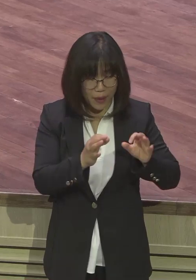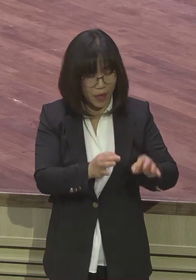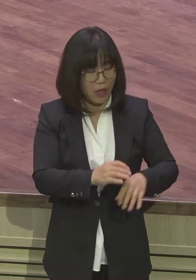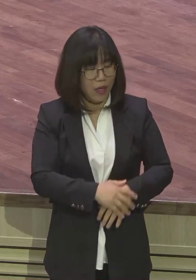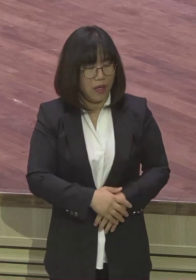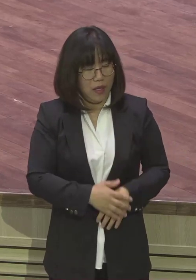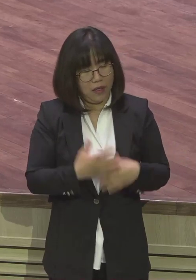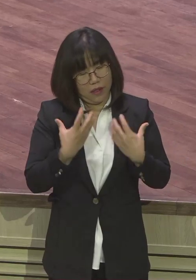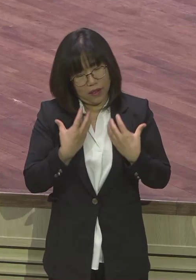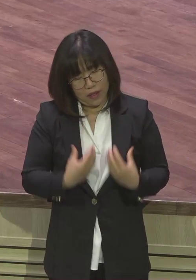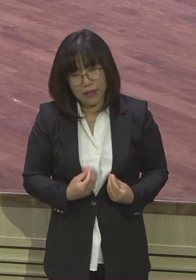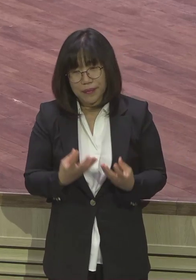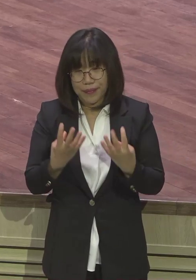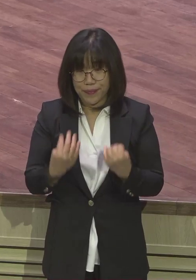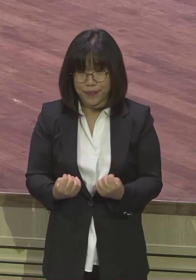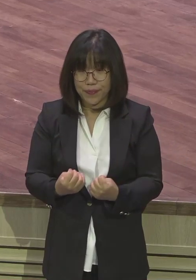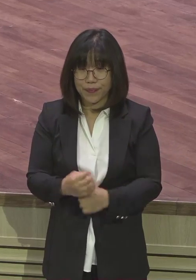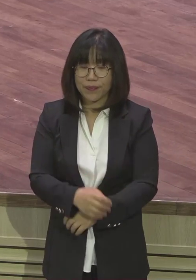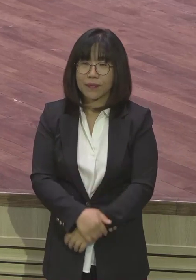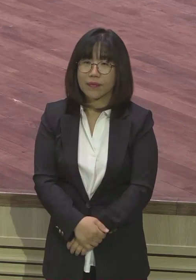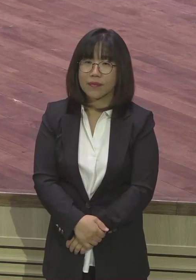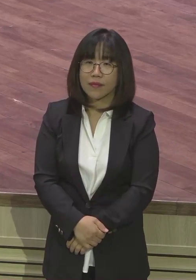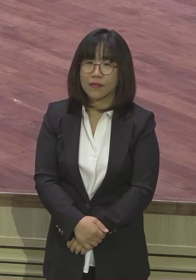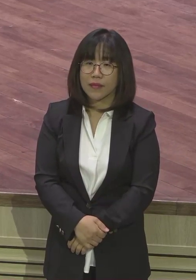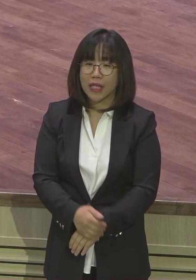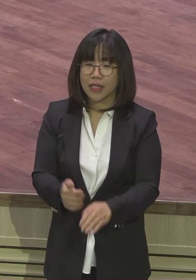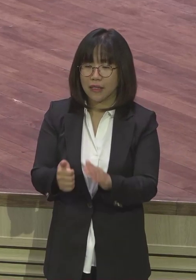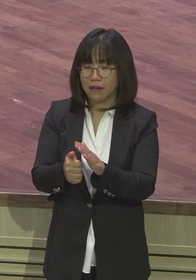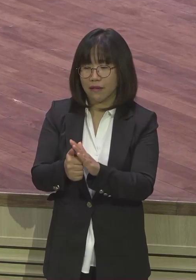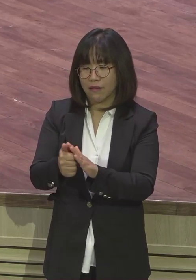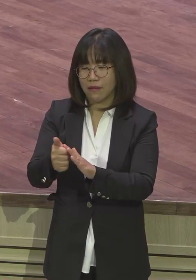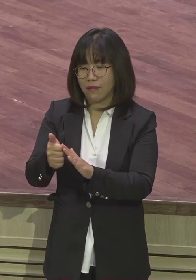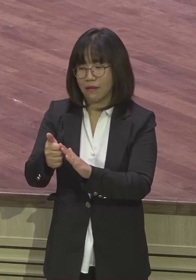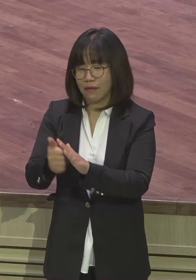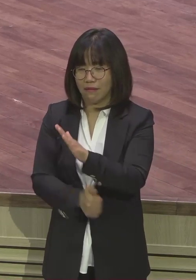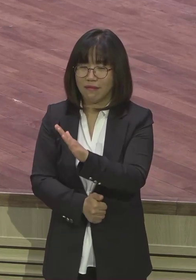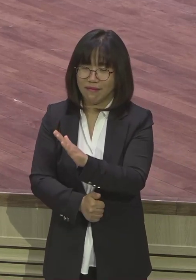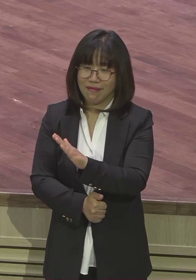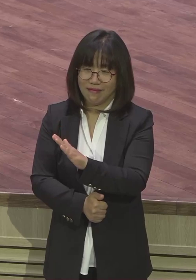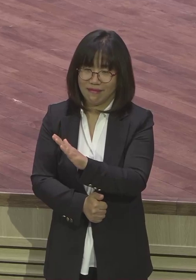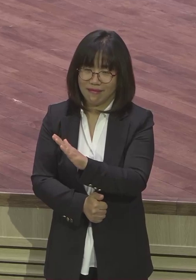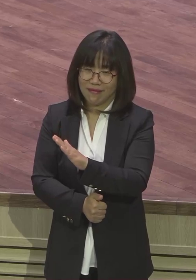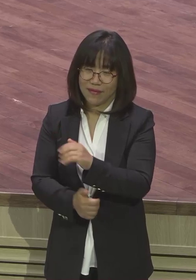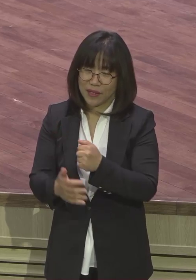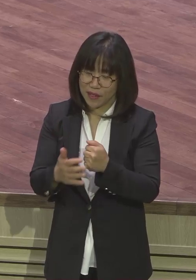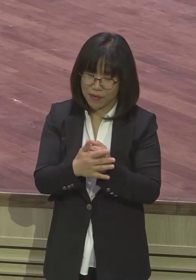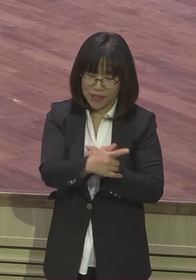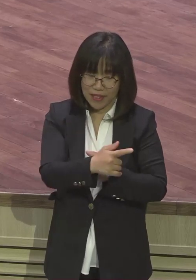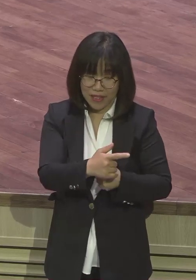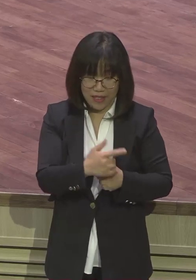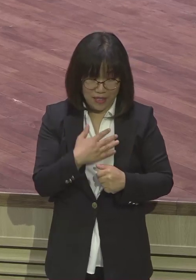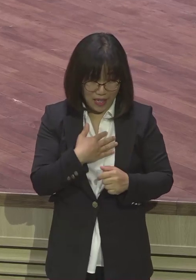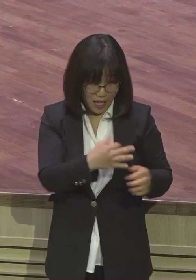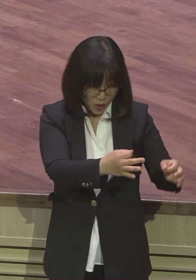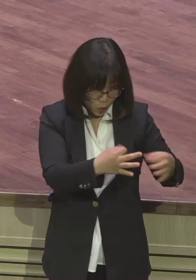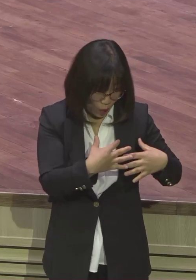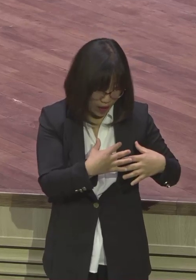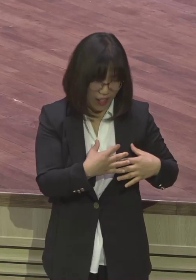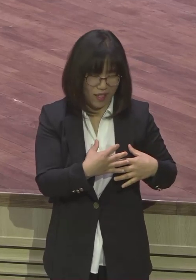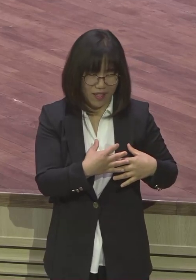없어요 희망이 절벽이 없군요 그 보지 마세요 그거 다 속이는 종이 호랑이오